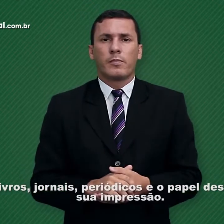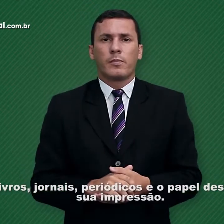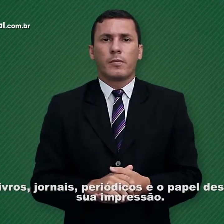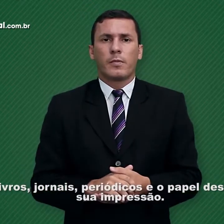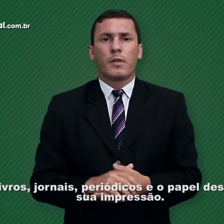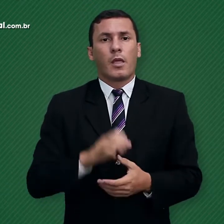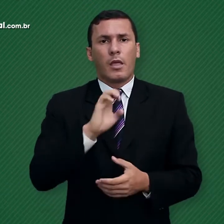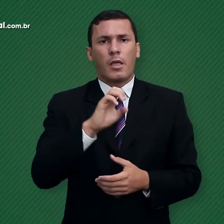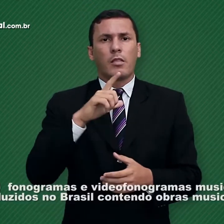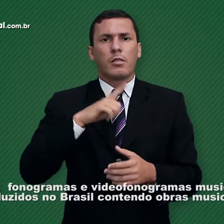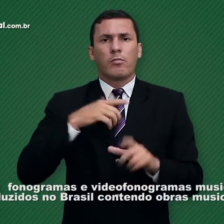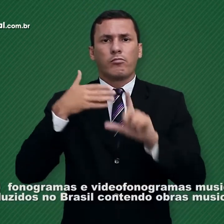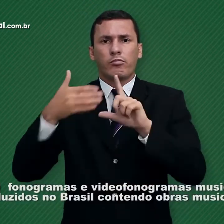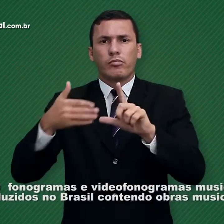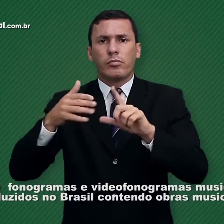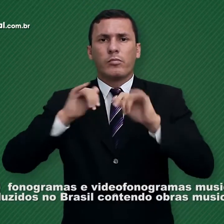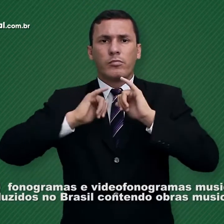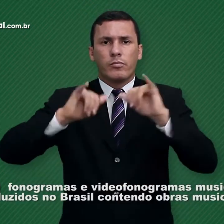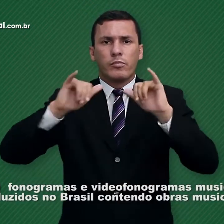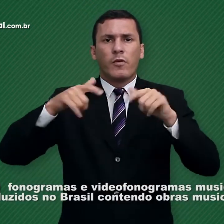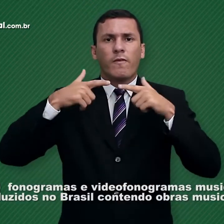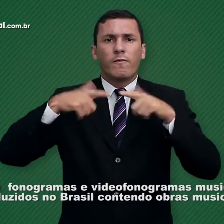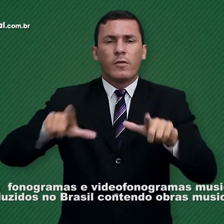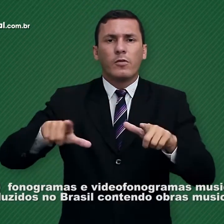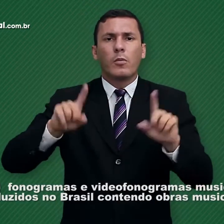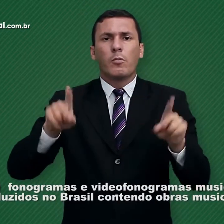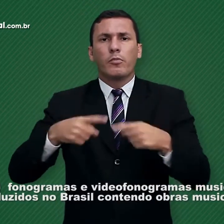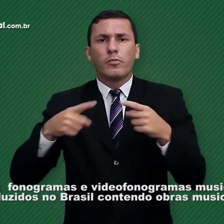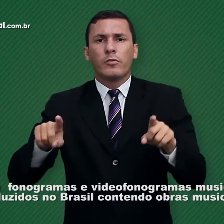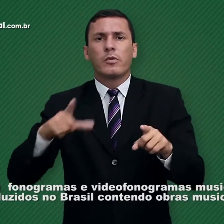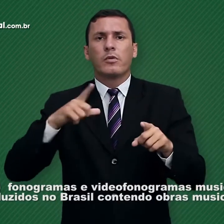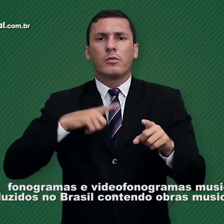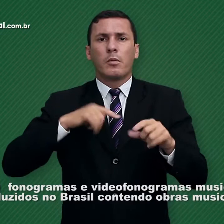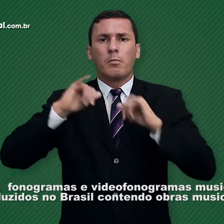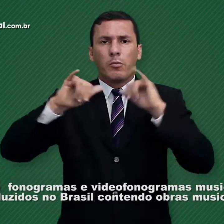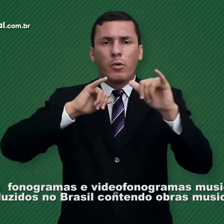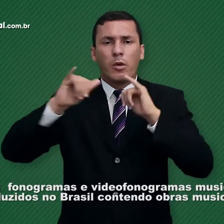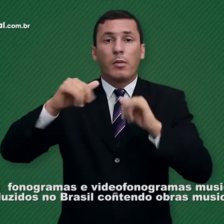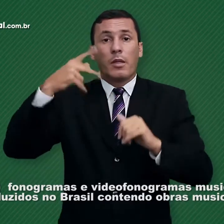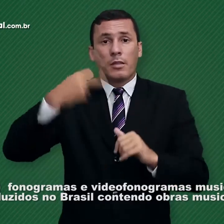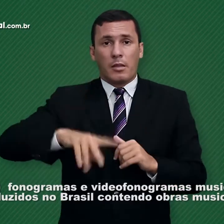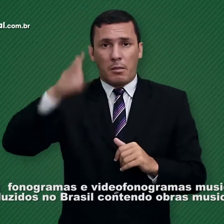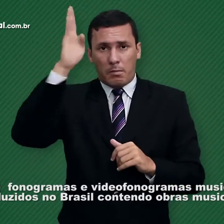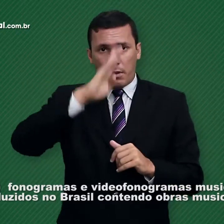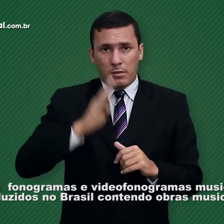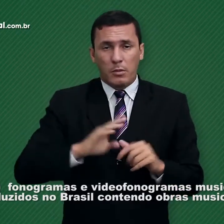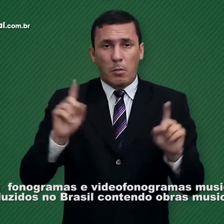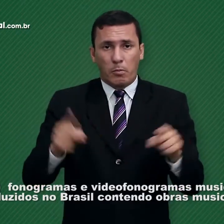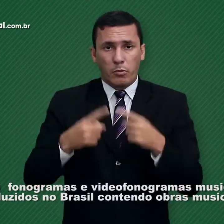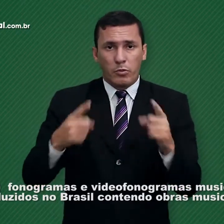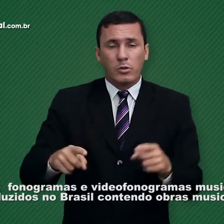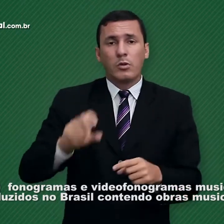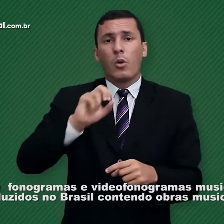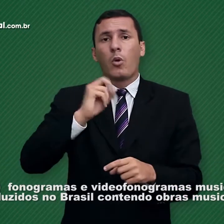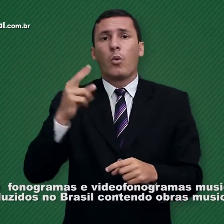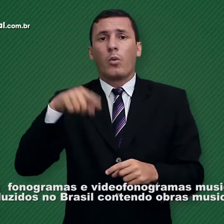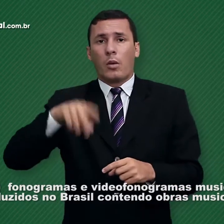impressão e. Fonogramas e videofonogramas musicais, produzidos no Brasil contendo obras